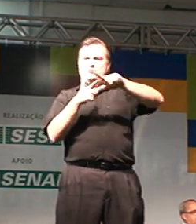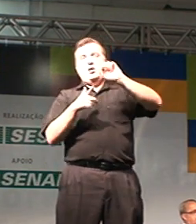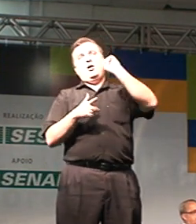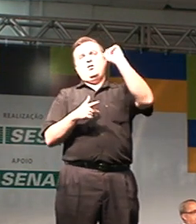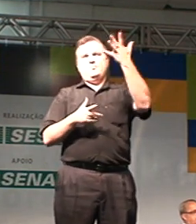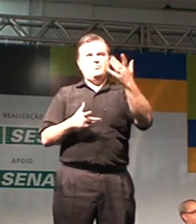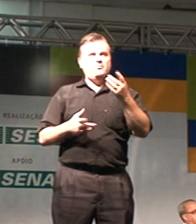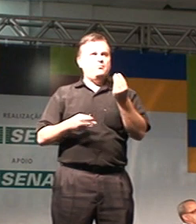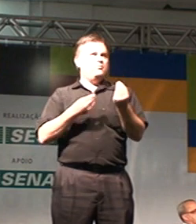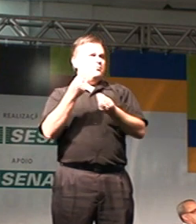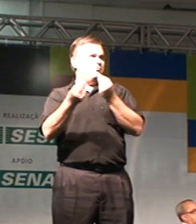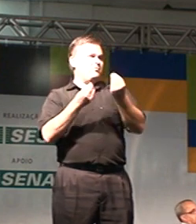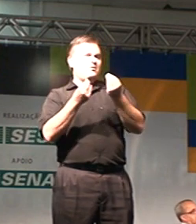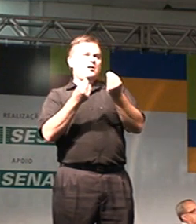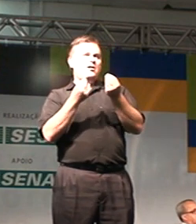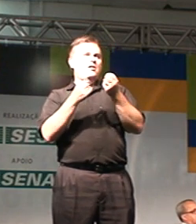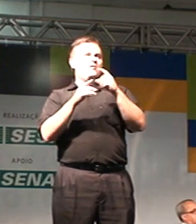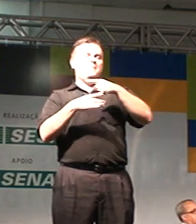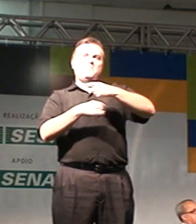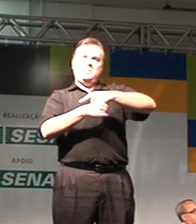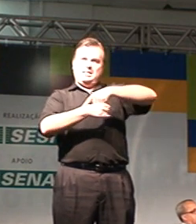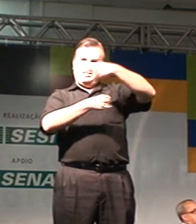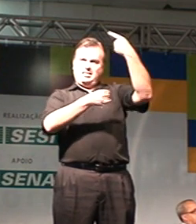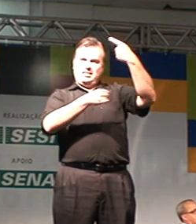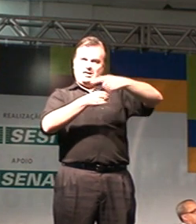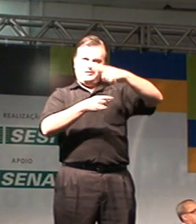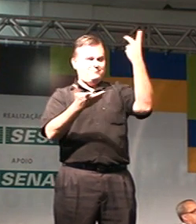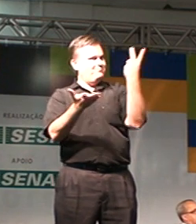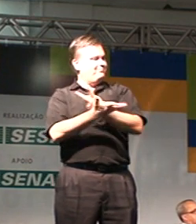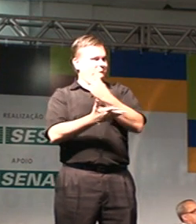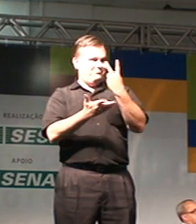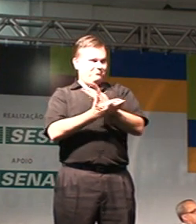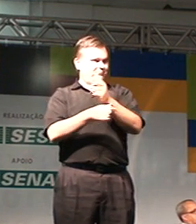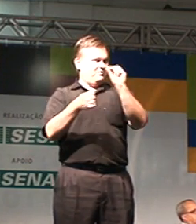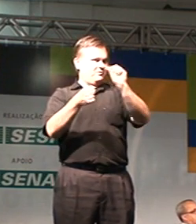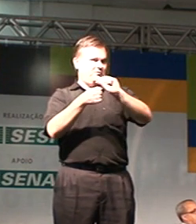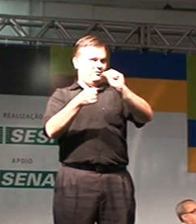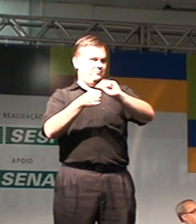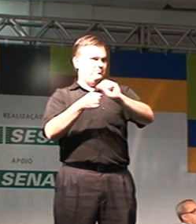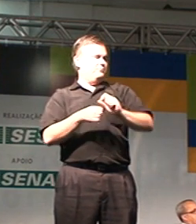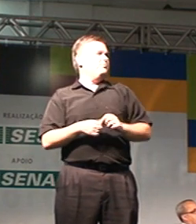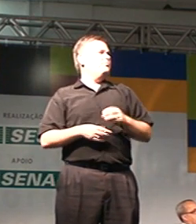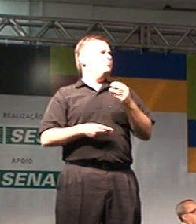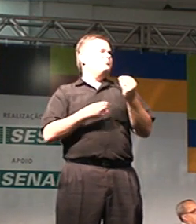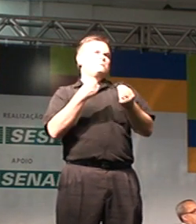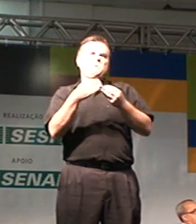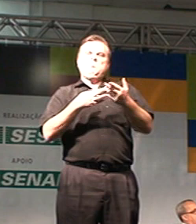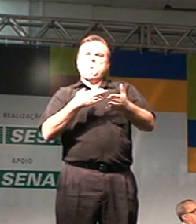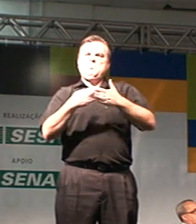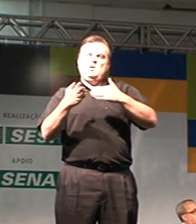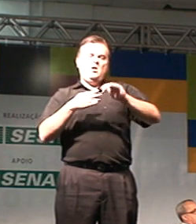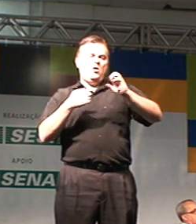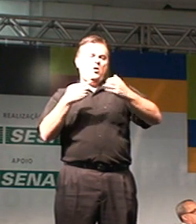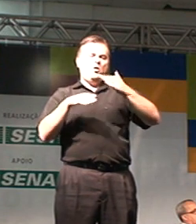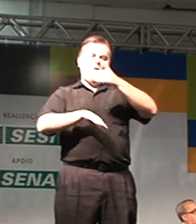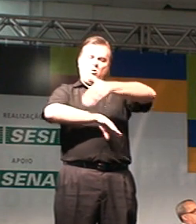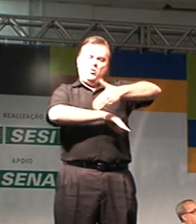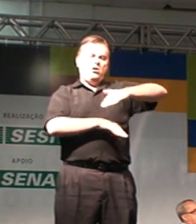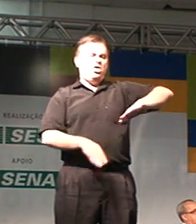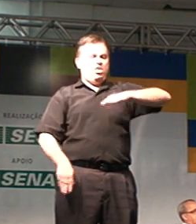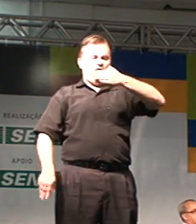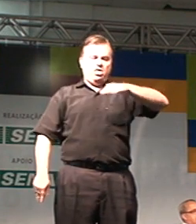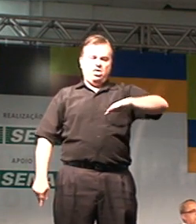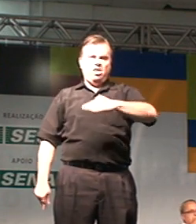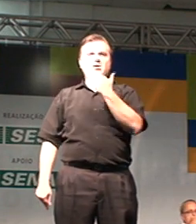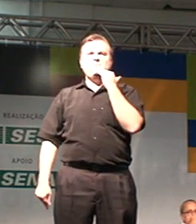tantas de concessionárias mal feitas, obras de concessionárias mal executadas, guias rebaixadas com defeito. Então, nós